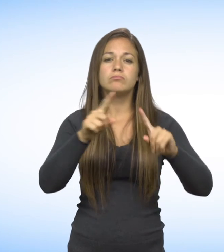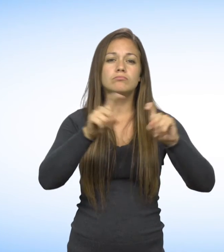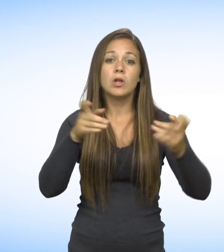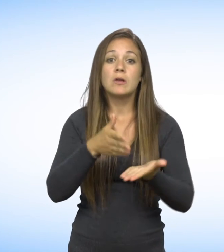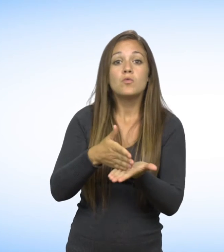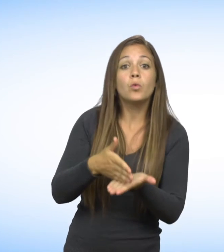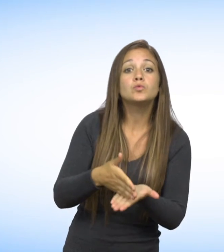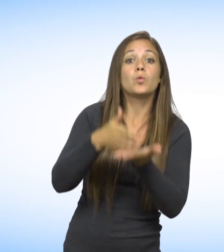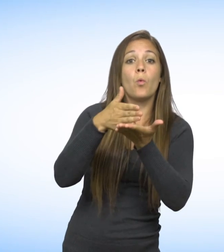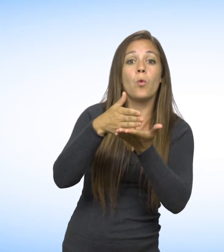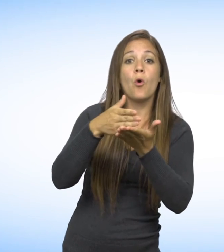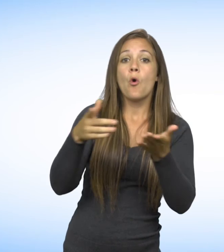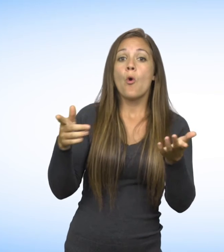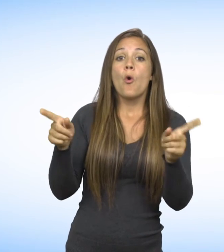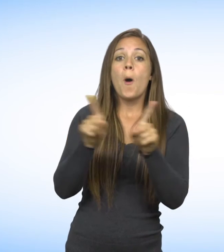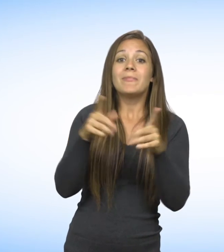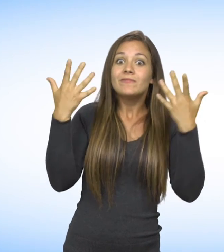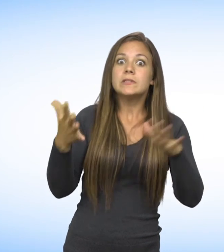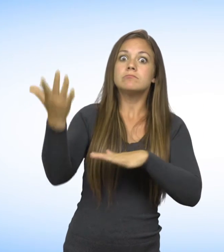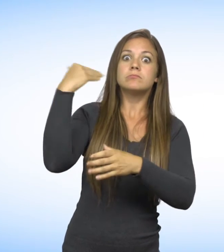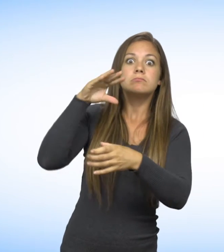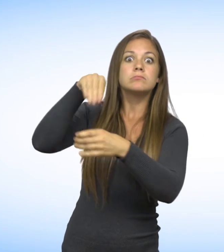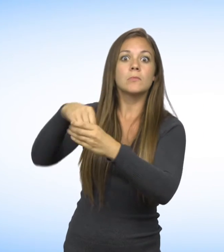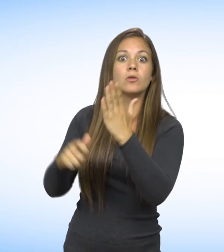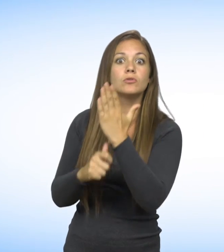Les autres recours que vous avez exercés pour les mêmes faits